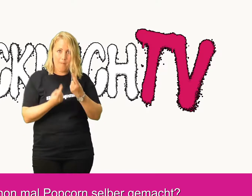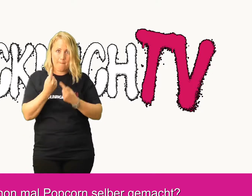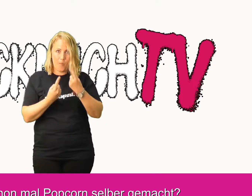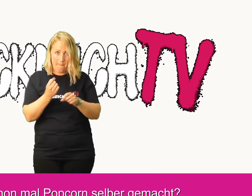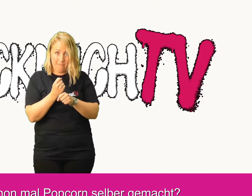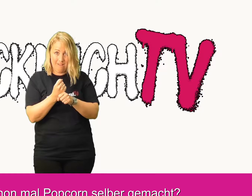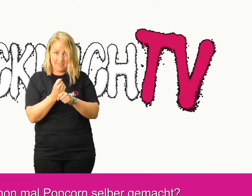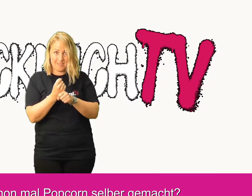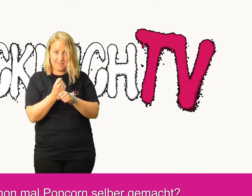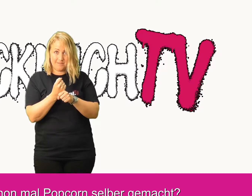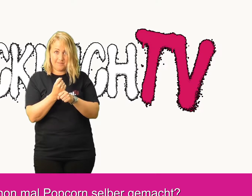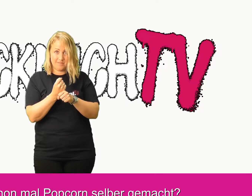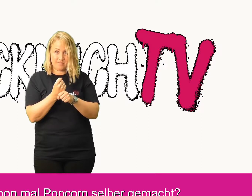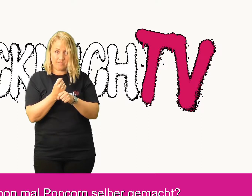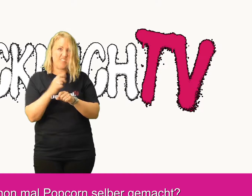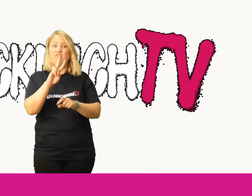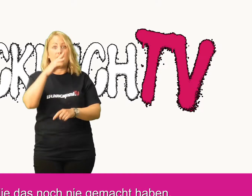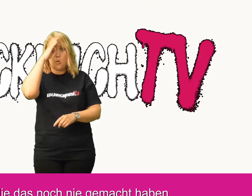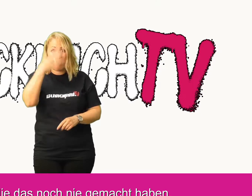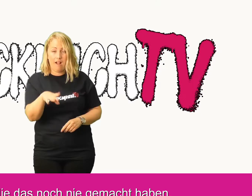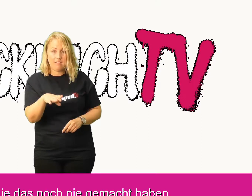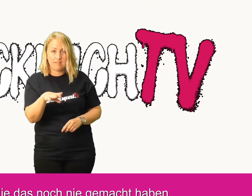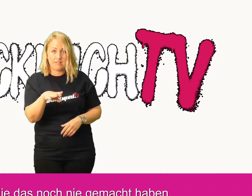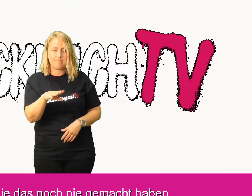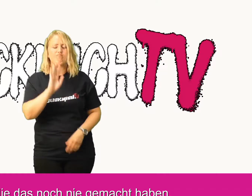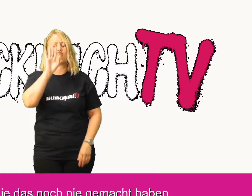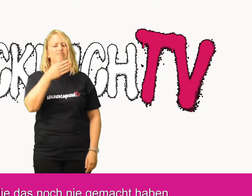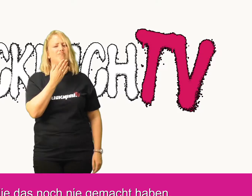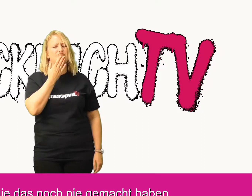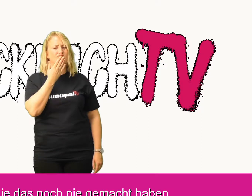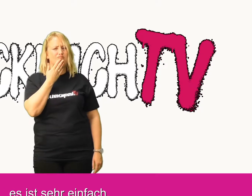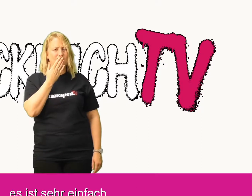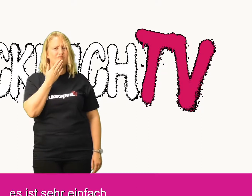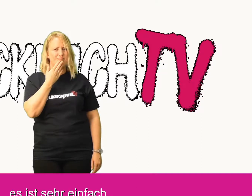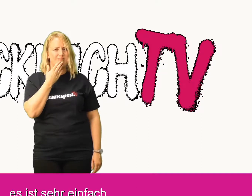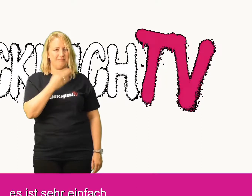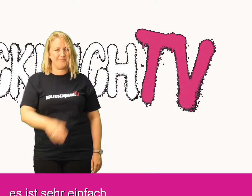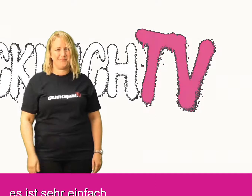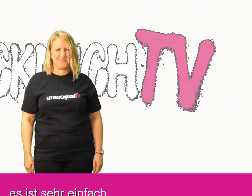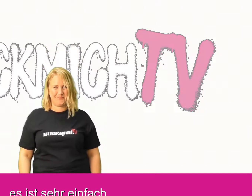popcorn selber gemacht für alle die das noch nie gemacht haben es ist sehr einfach